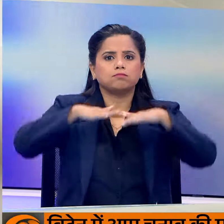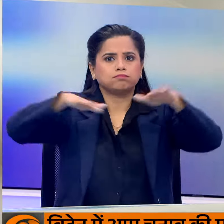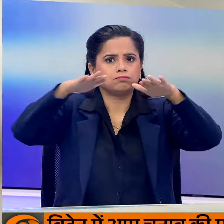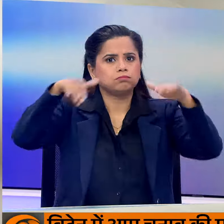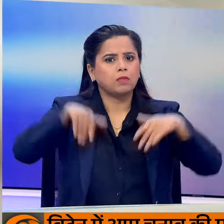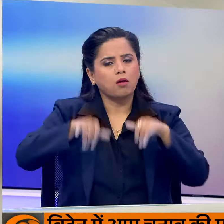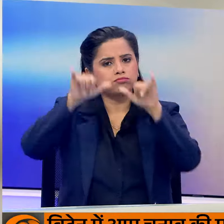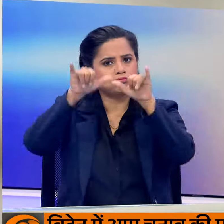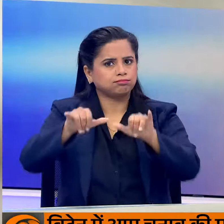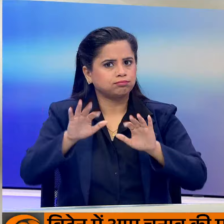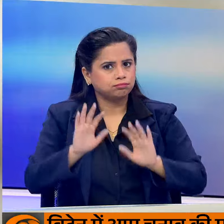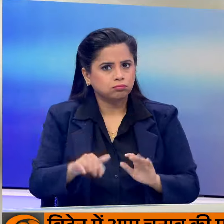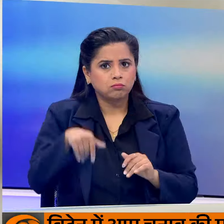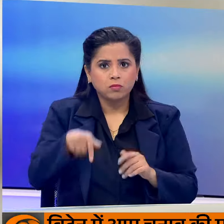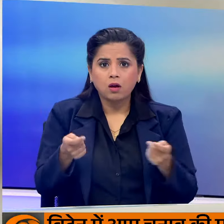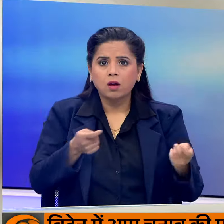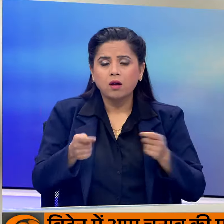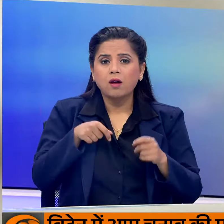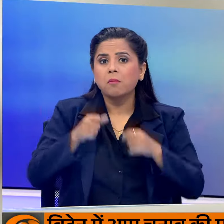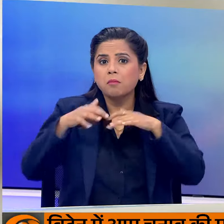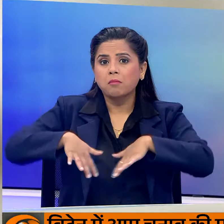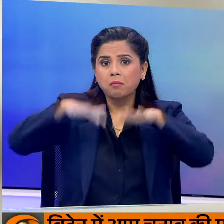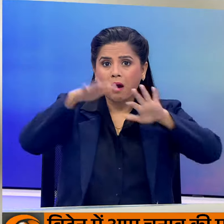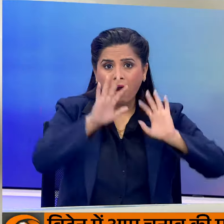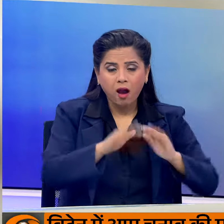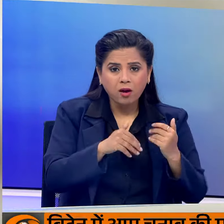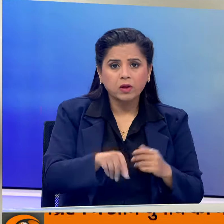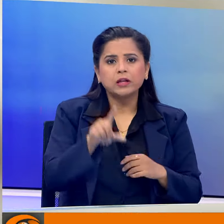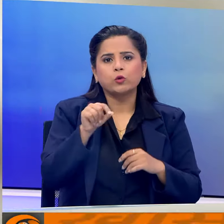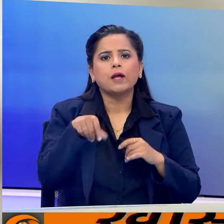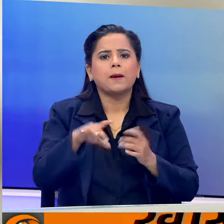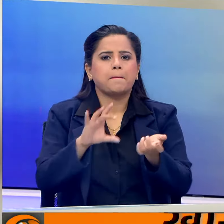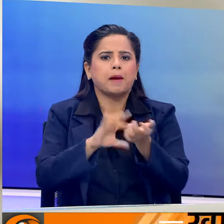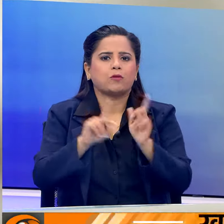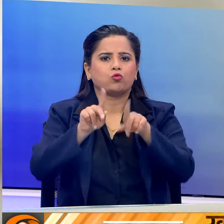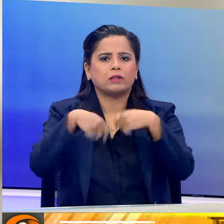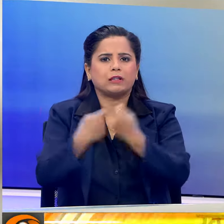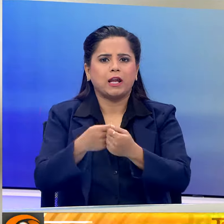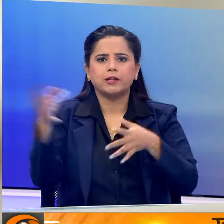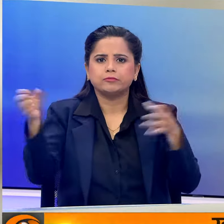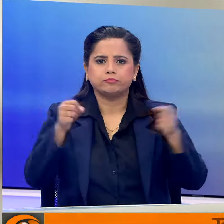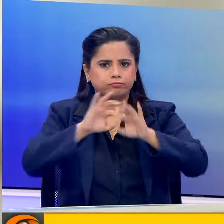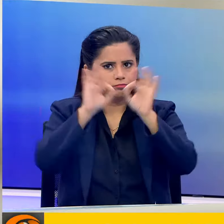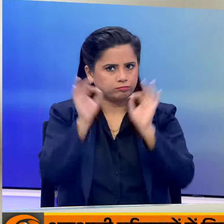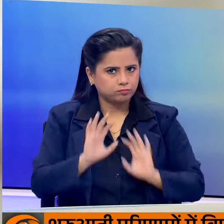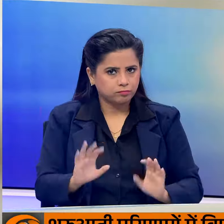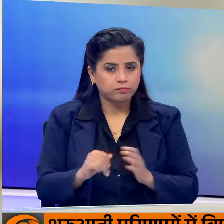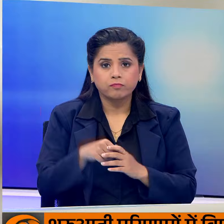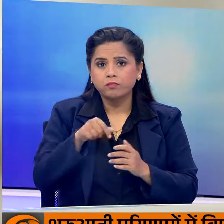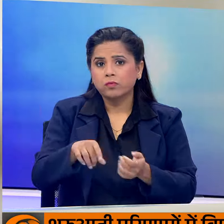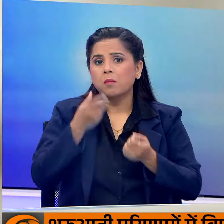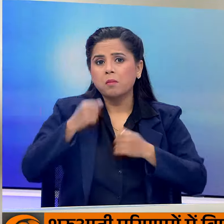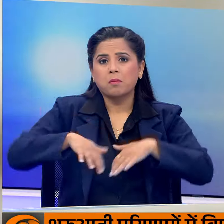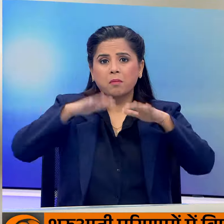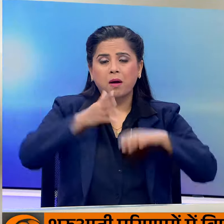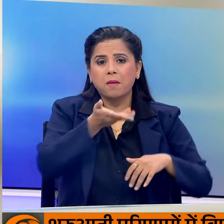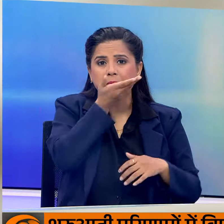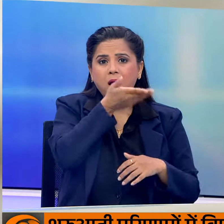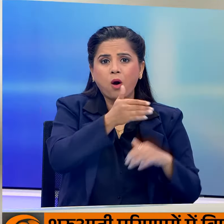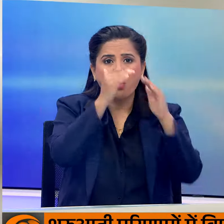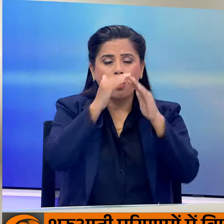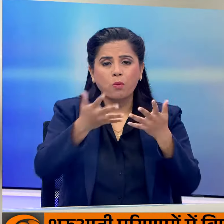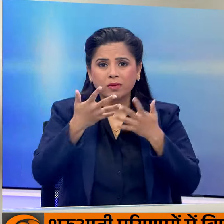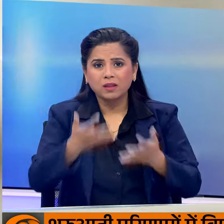रहे हैं प्रशासन ने बार प्रभावित इलाकों में 10 मेडिकल टी में तैनात की हैं बाड के पानी से उनका घरेलू